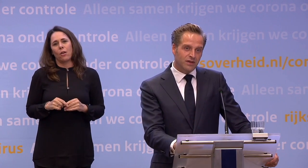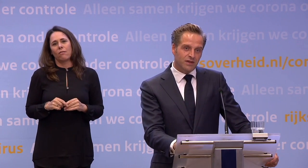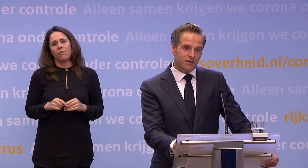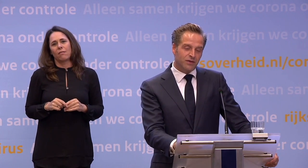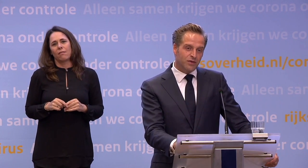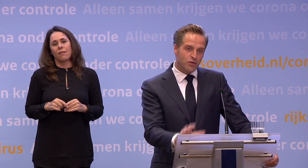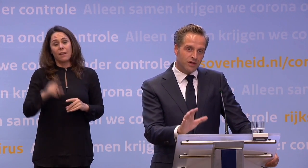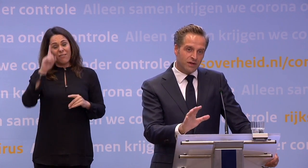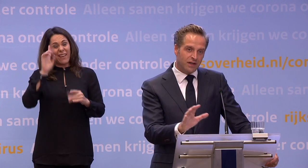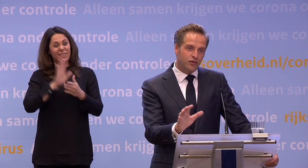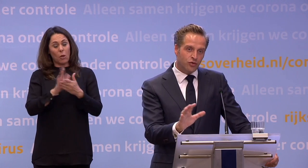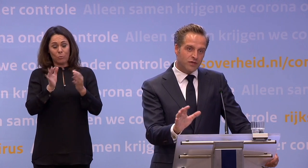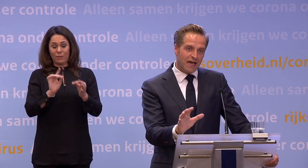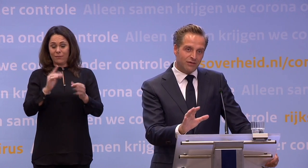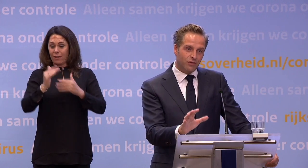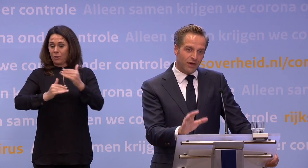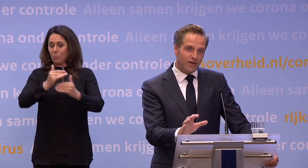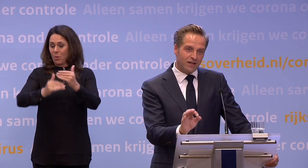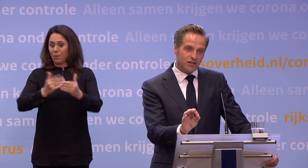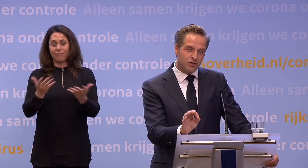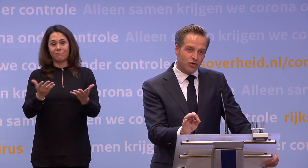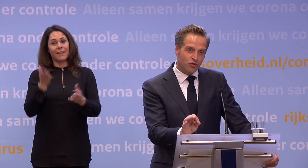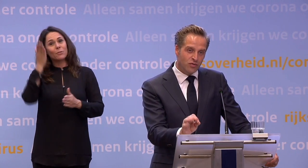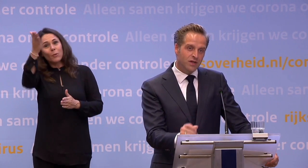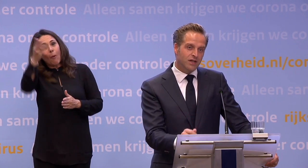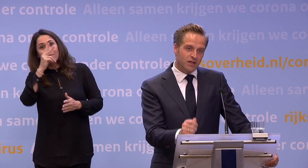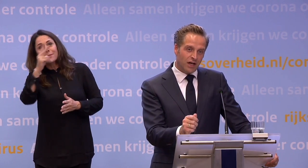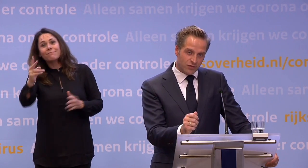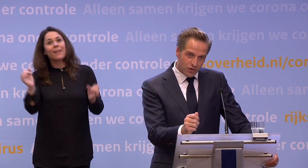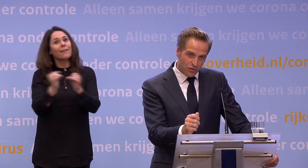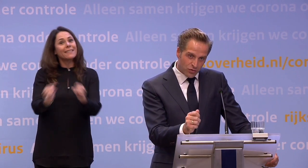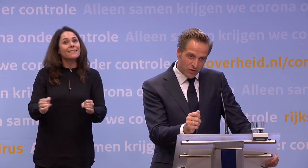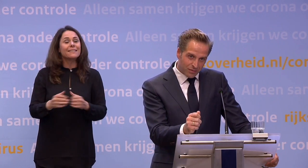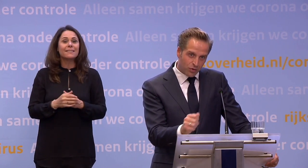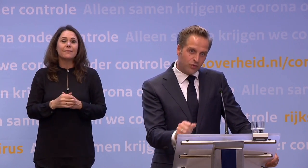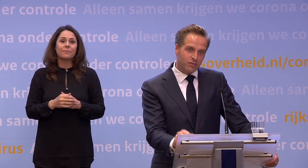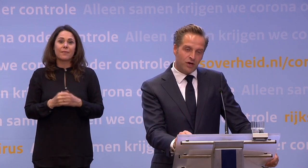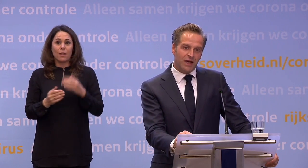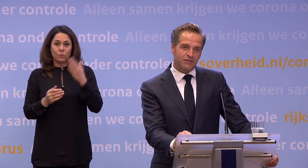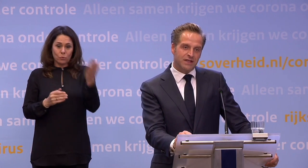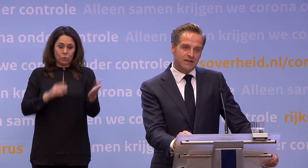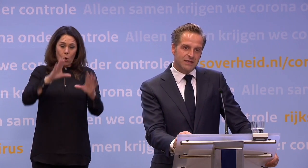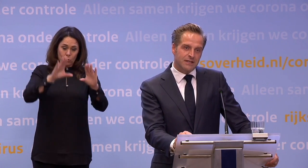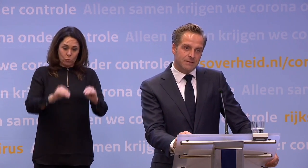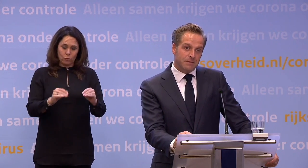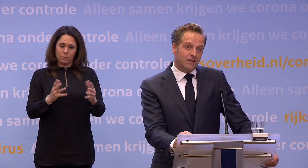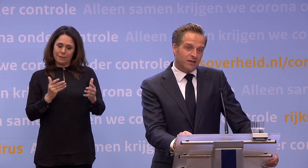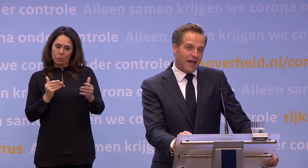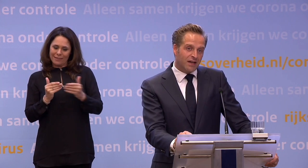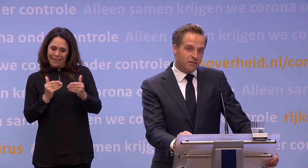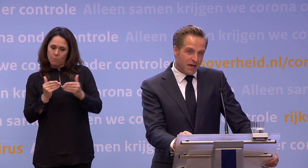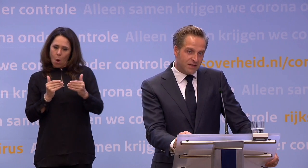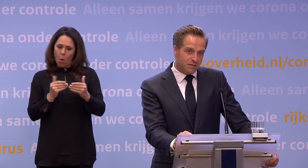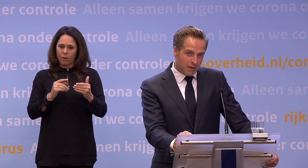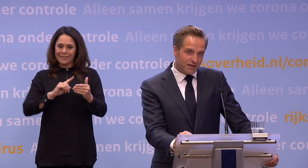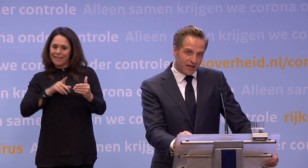gebeuren. We kunnen moeilijk in die toekomst kijken. Wat we wel weten, is als we het zo doen... ...als we zo dicht mogelijk op die bal blijven zitten... ...dat